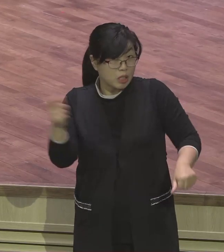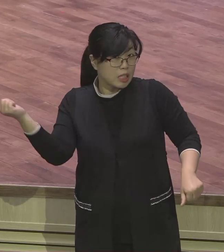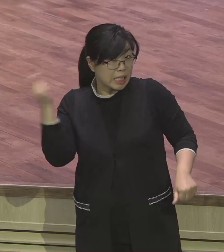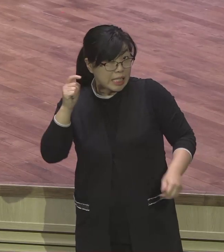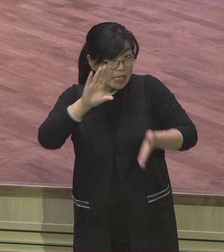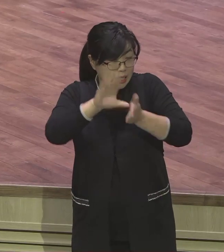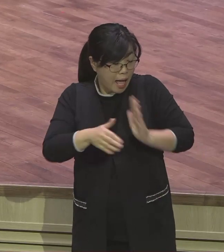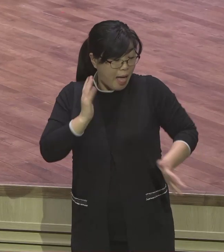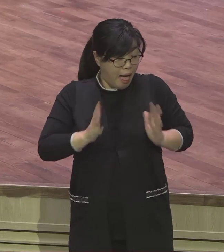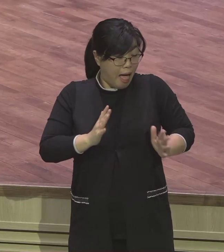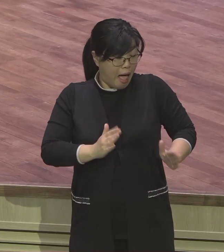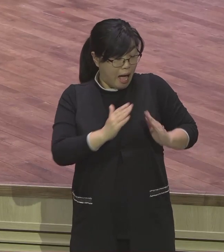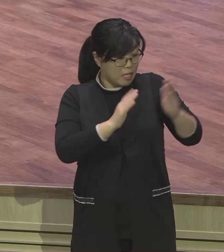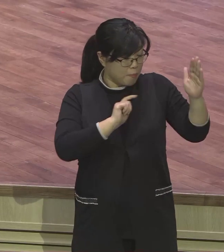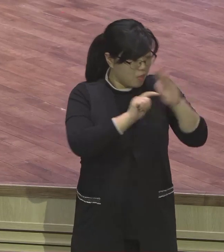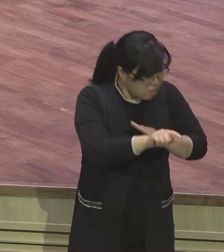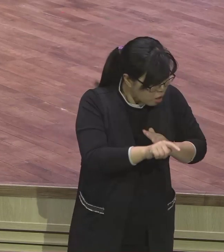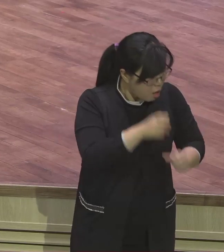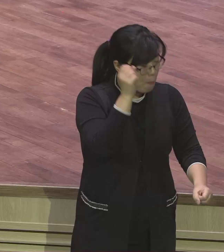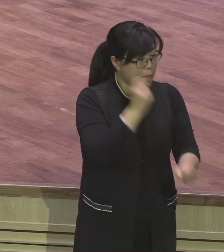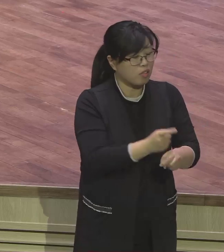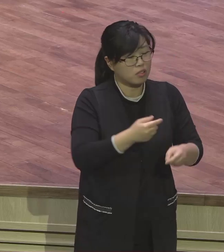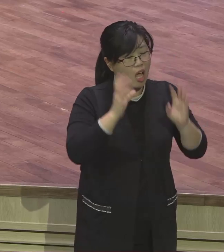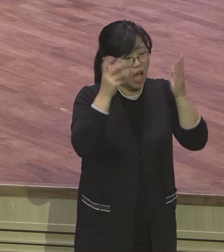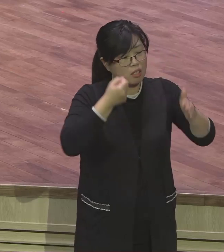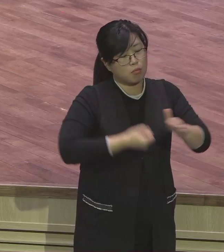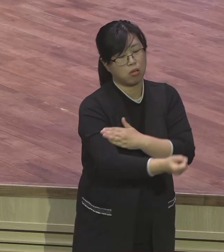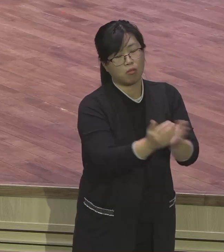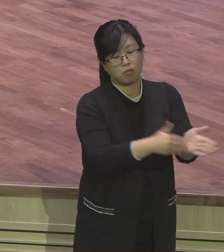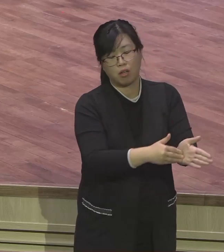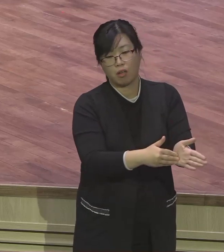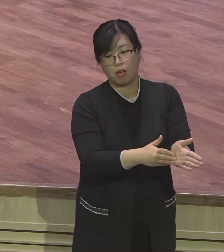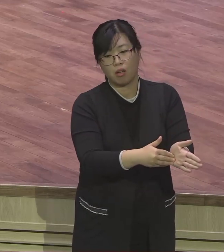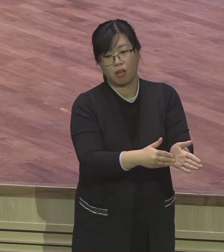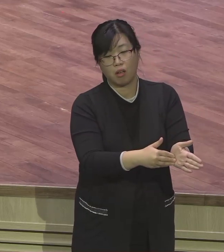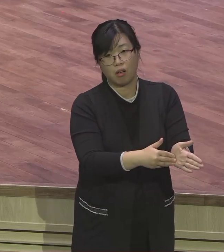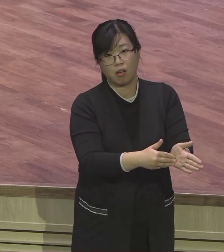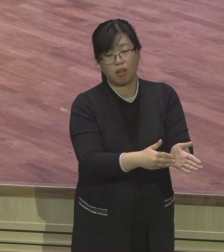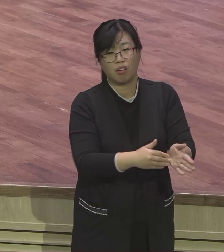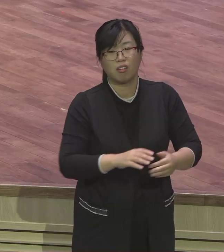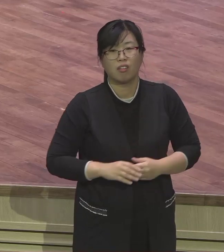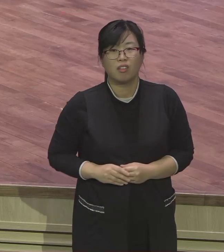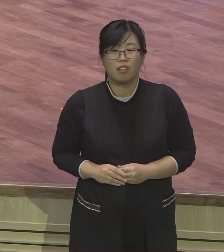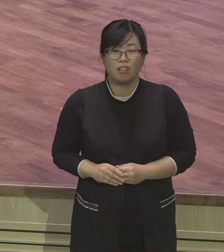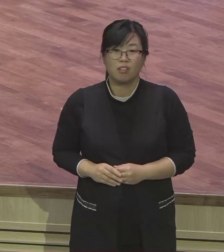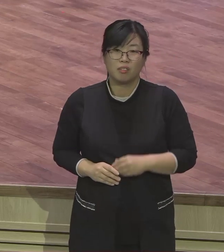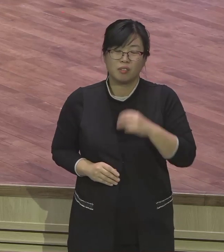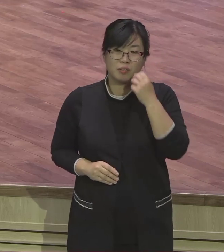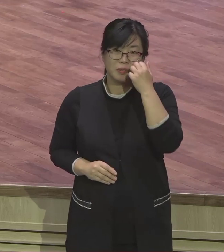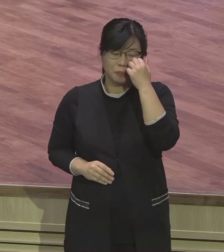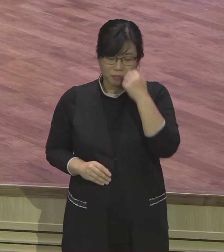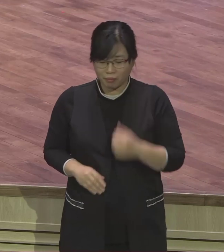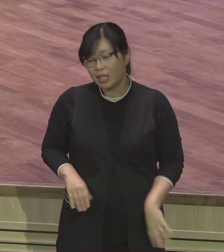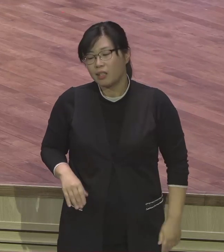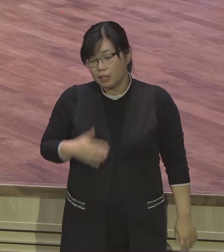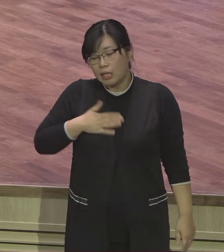바루가 다시 부릅니다. 이제 그러면 나 할 때 기회를 놓쳤으니 이제부터 아들은